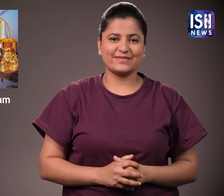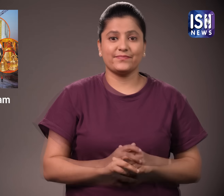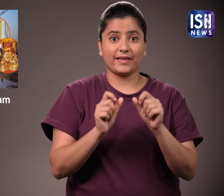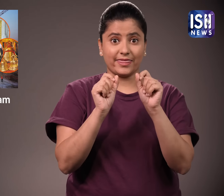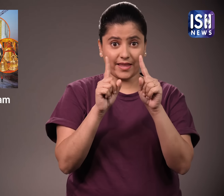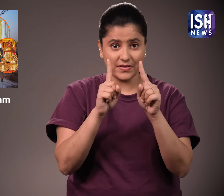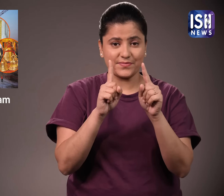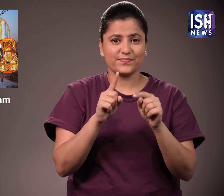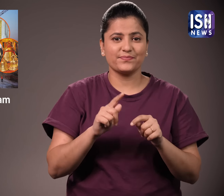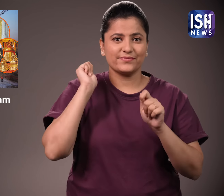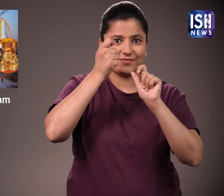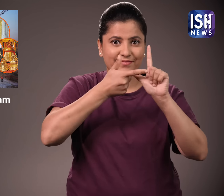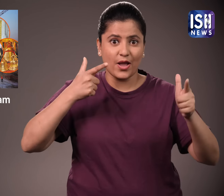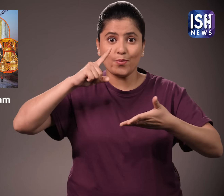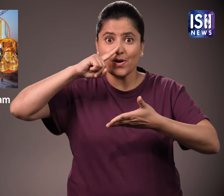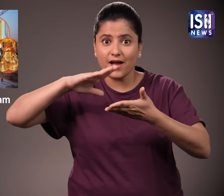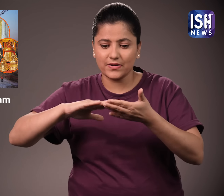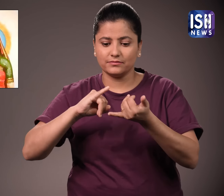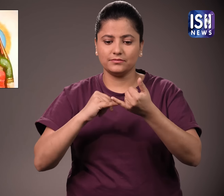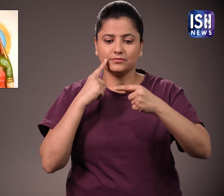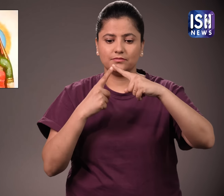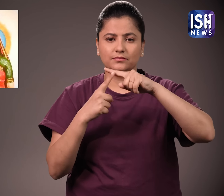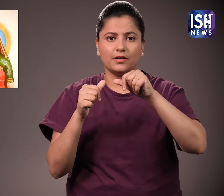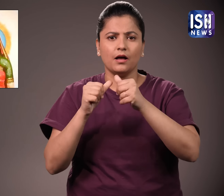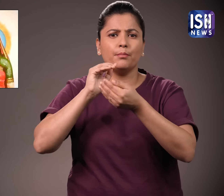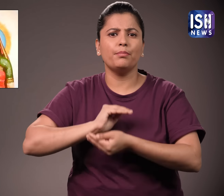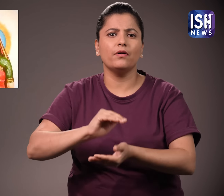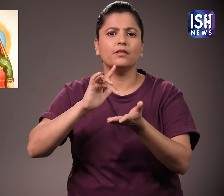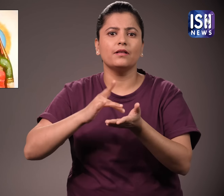माना जाता है कि भगवान राम के पत्नी सीता का जनम नेपाल में हुआ था